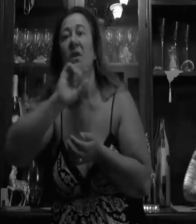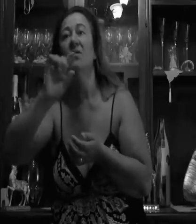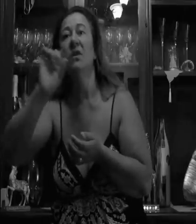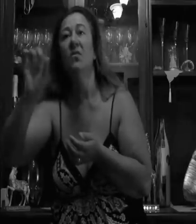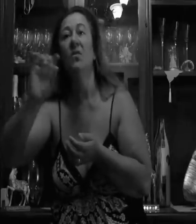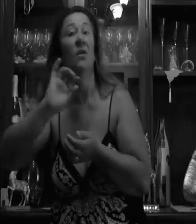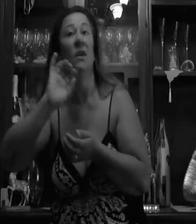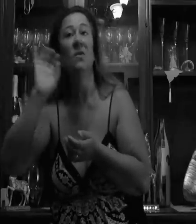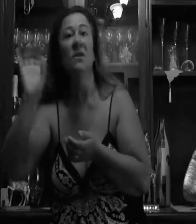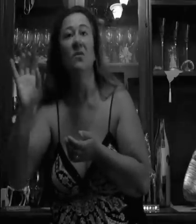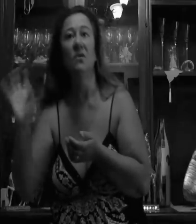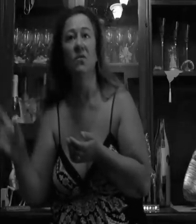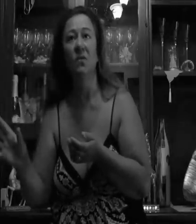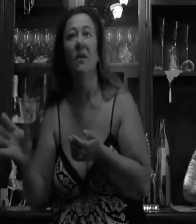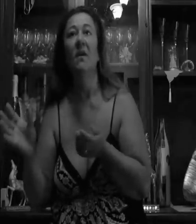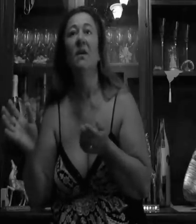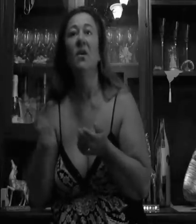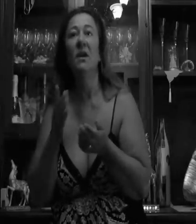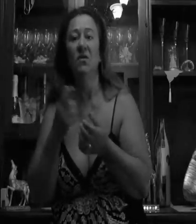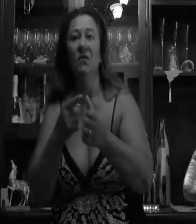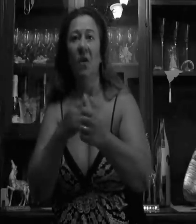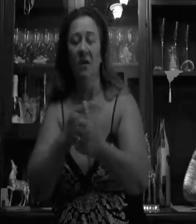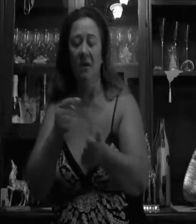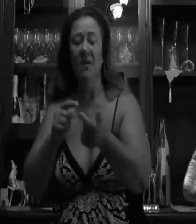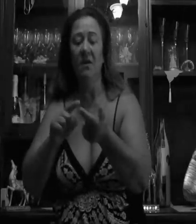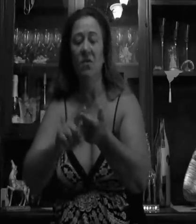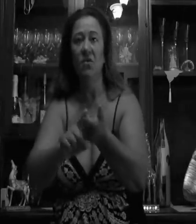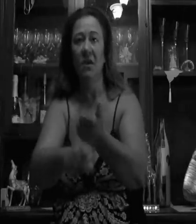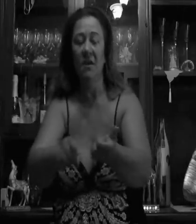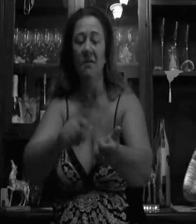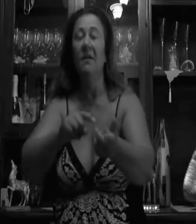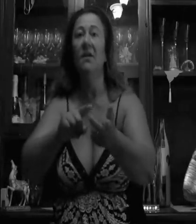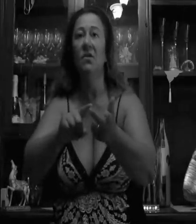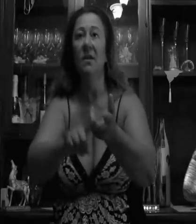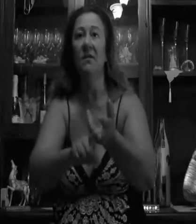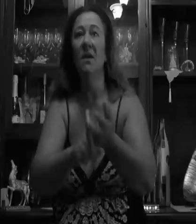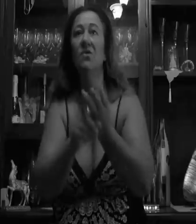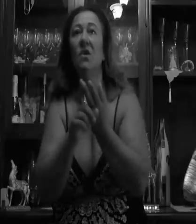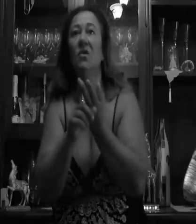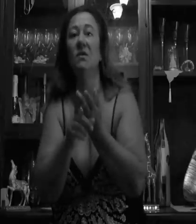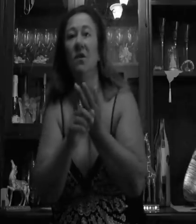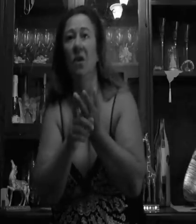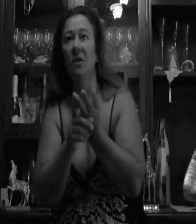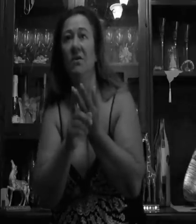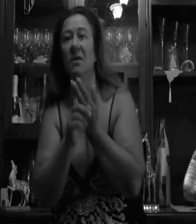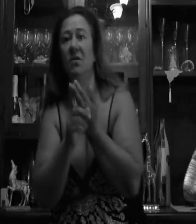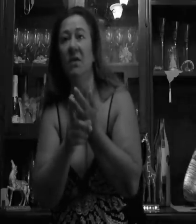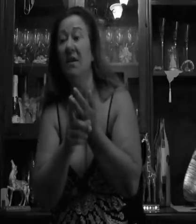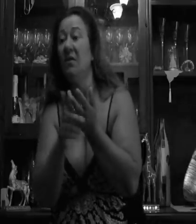è un grido d'aiuto che non l'ha ascoltato nessuno, io ringrazio voi, ringrazio i giornalisti, ringrazio le tese, solo così noi ci stanno ascoltando